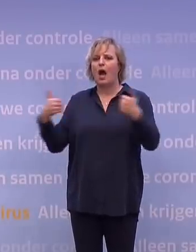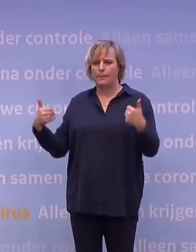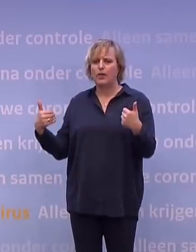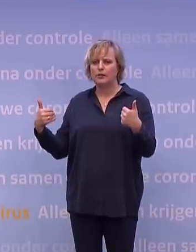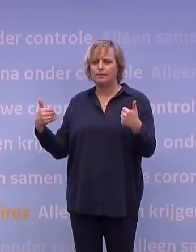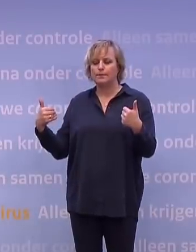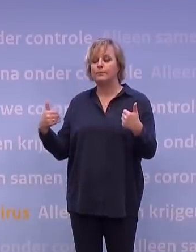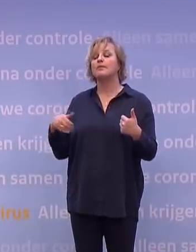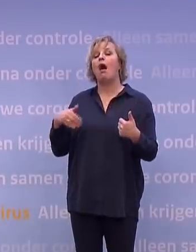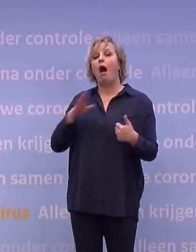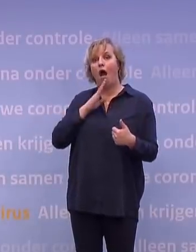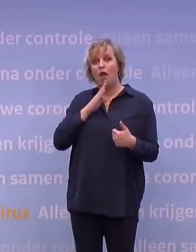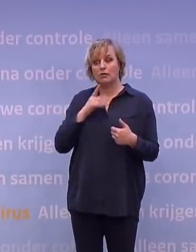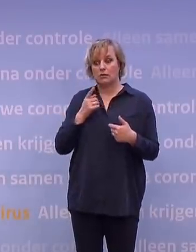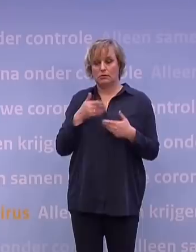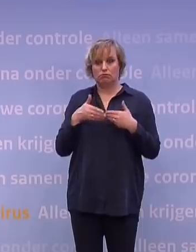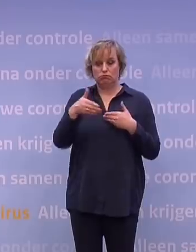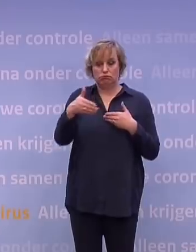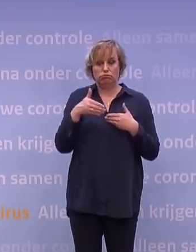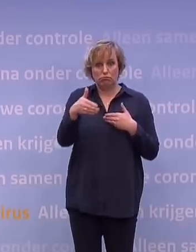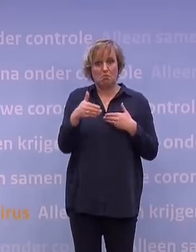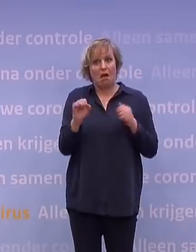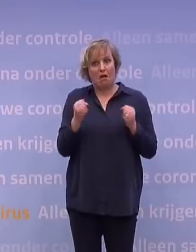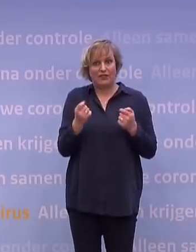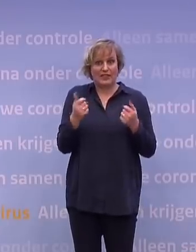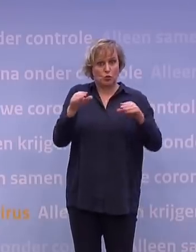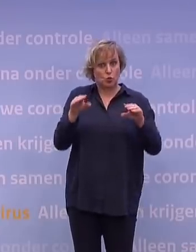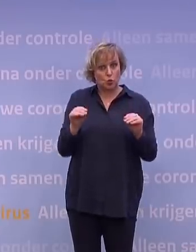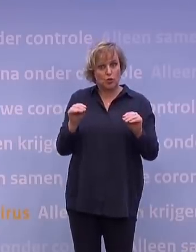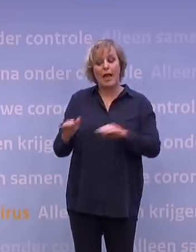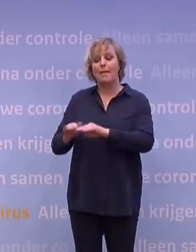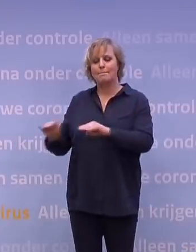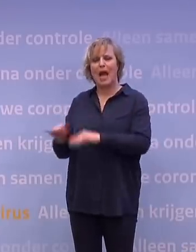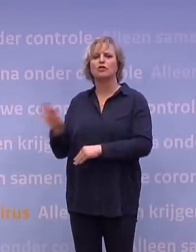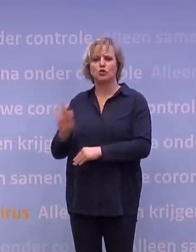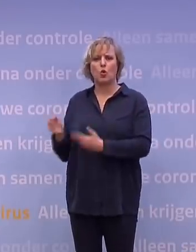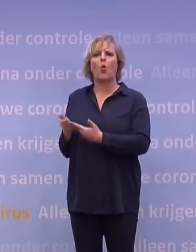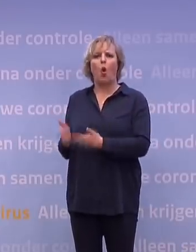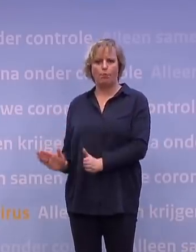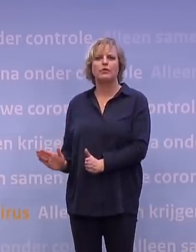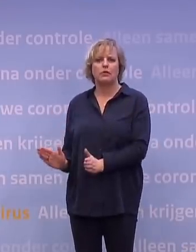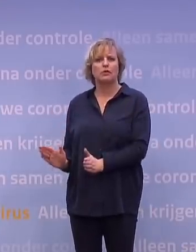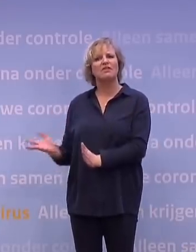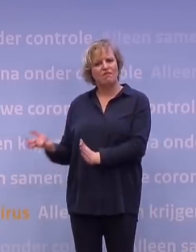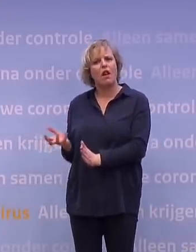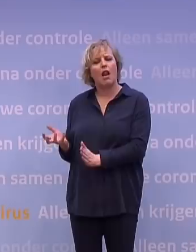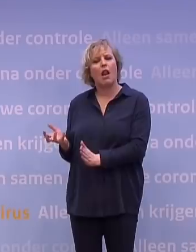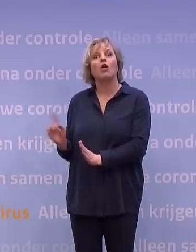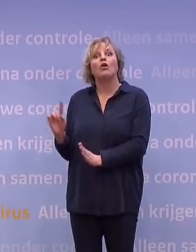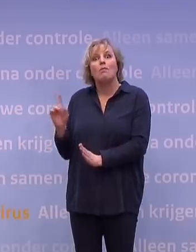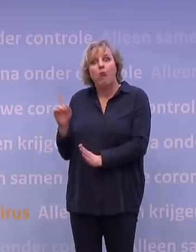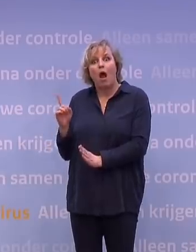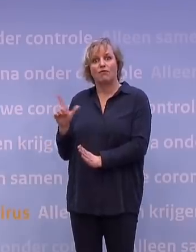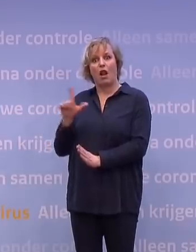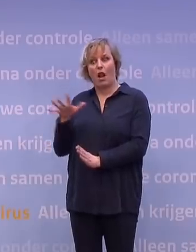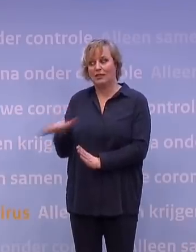is er ruimte om dingen te doen? En daarvan hebben we nu gezegd dat basisonderwijs willen we sowieso open, tenzij er contraindicaties komen uit het onderzoek in Lansingerland over de